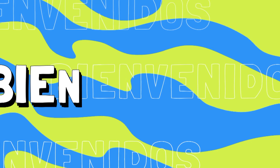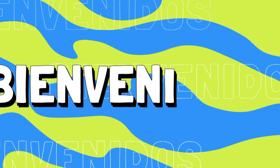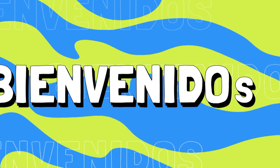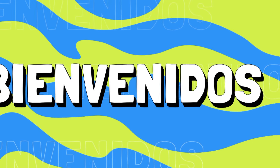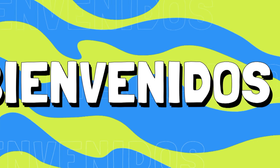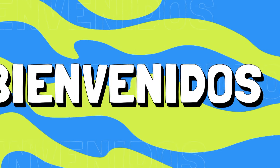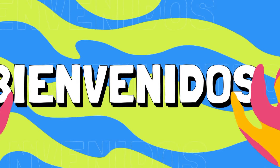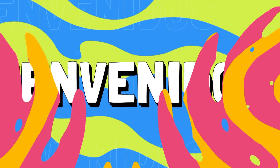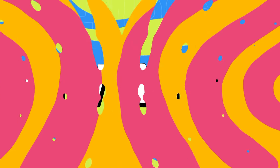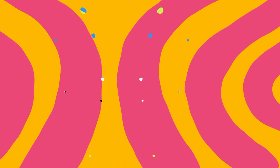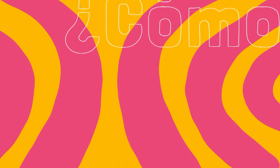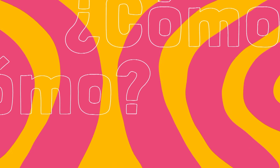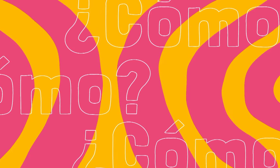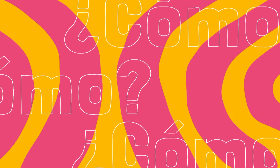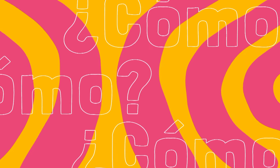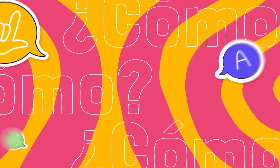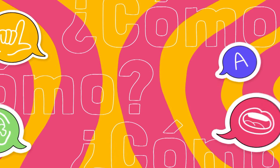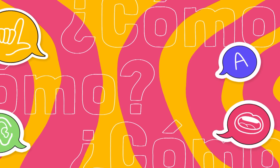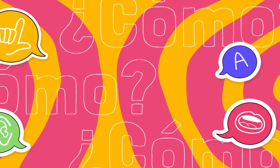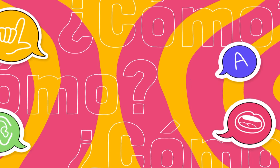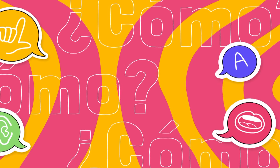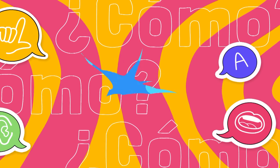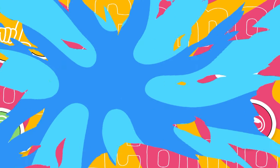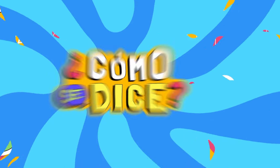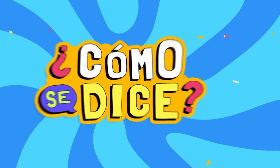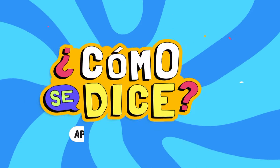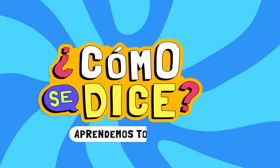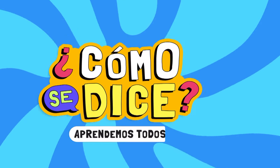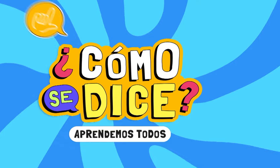¡Bienvenidos a... ¿Cómo se dice? ¿Cómo se dice?